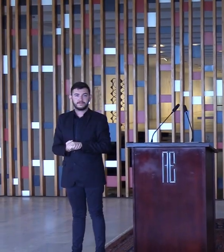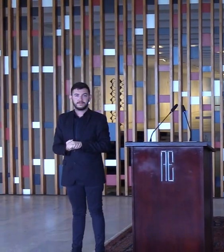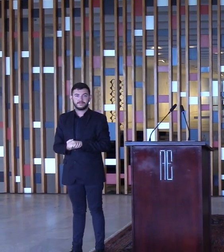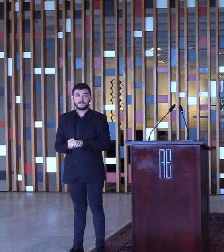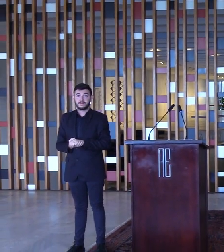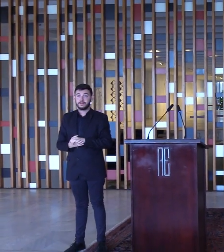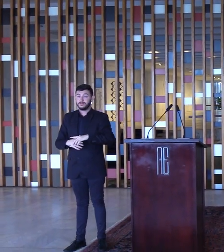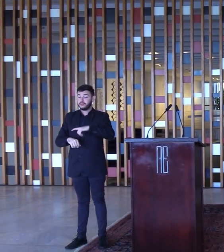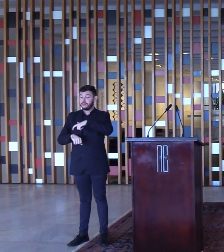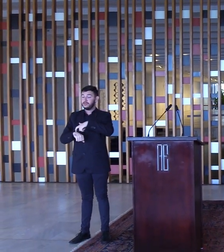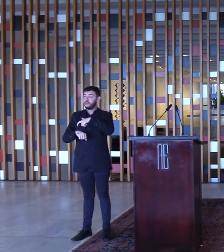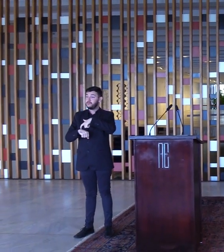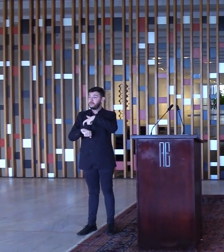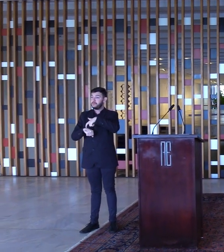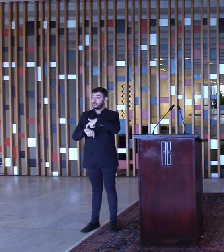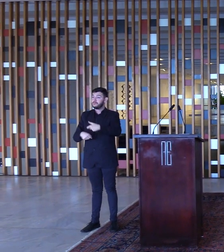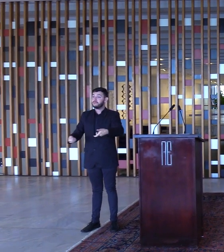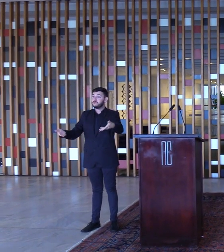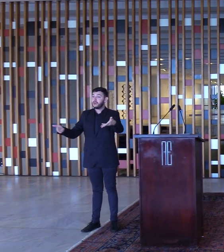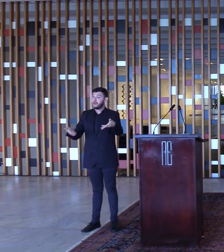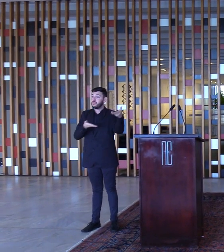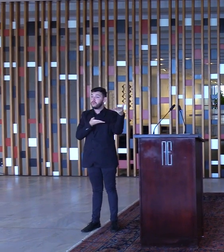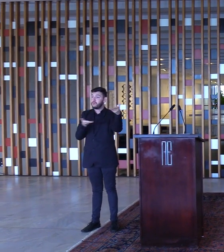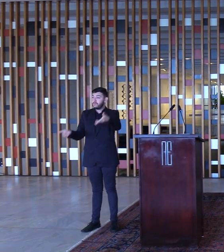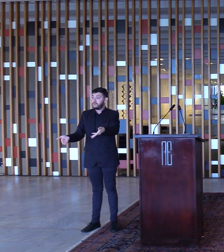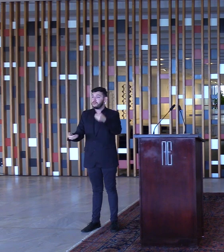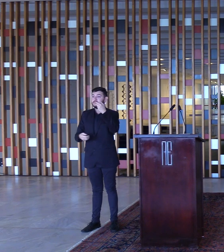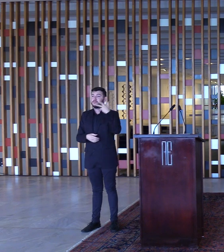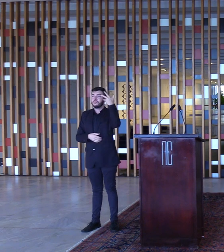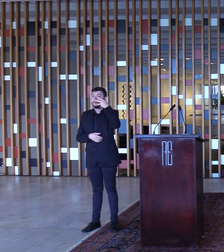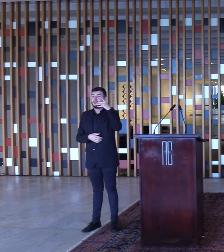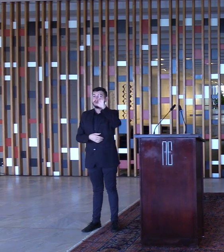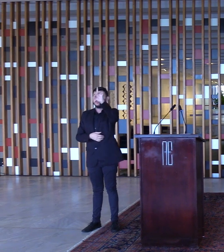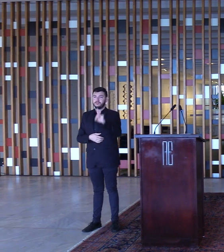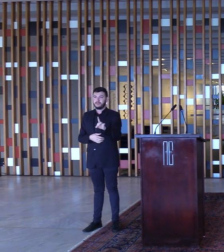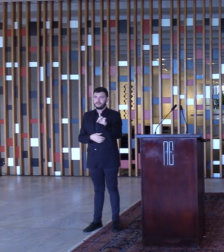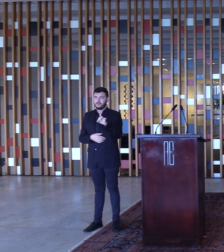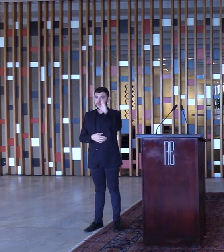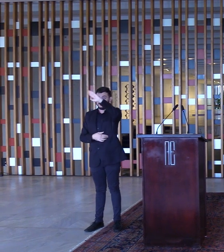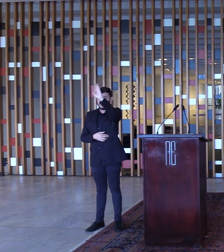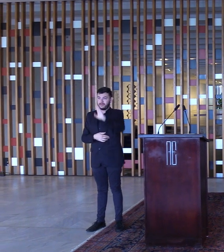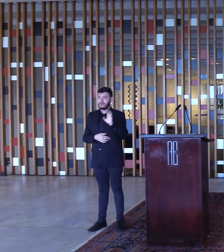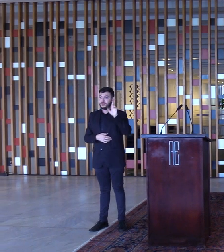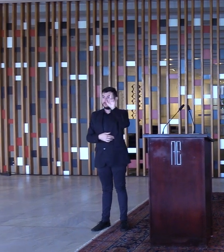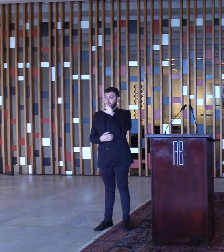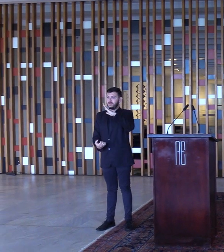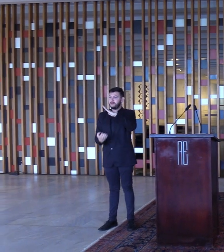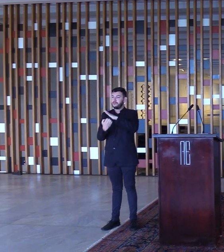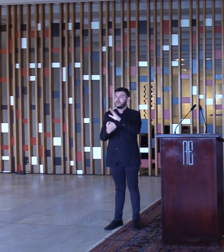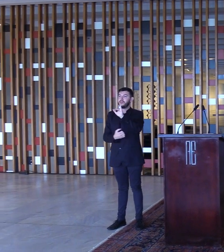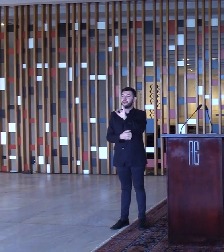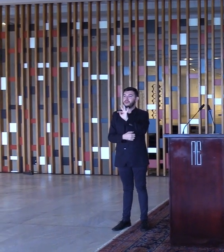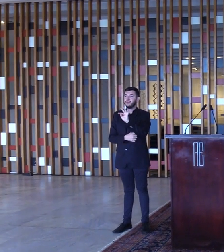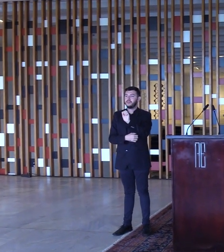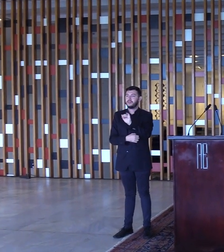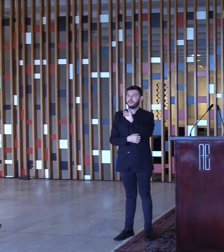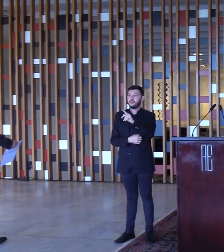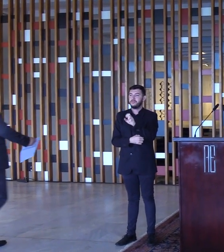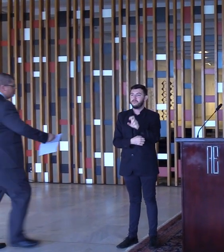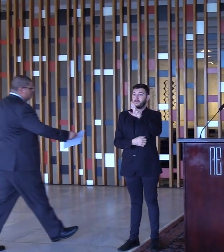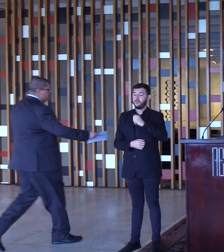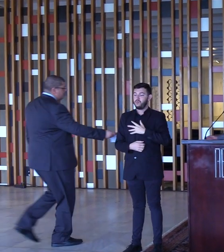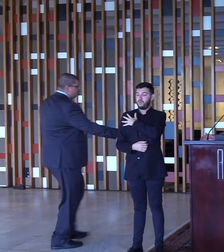Neste momento, fará uso da palavra o Diretor-Geral Brasileiro da Itaipu Binacional, Almirante